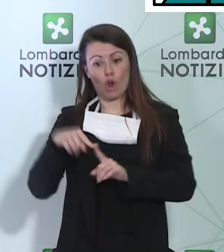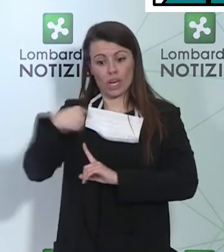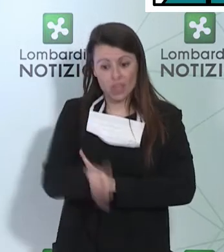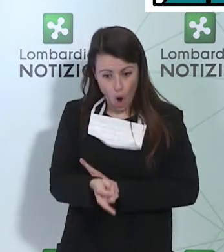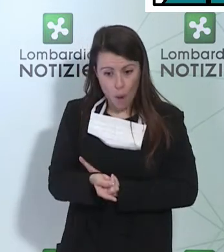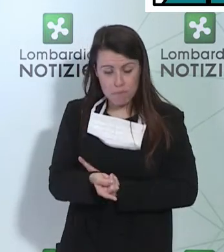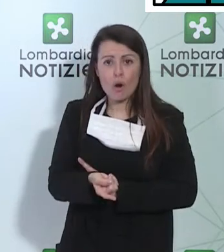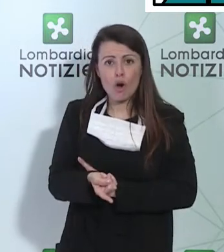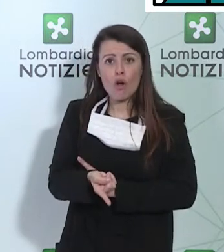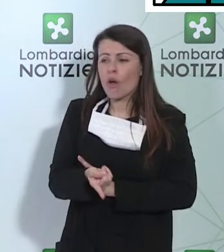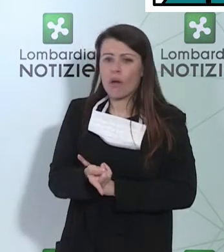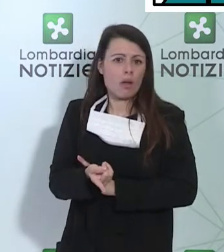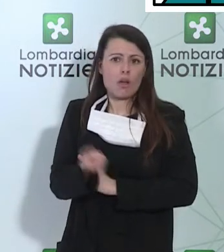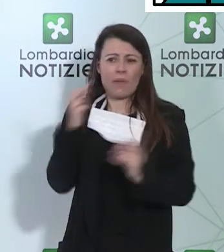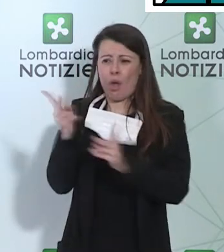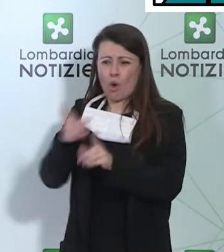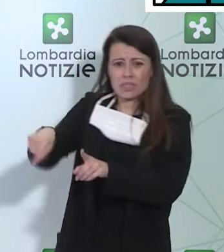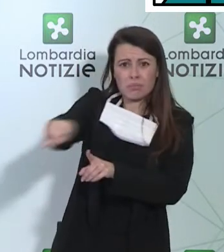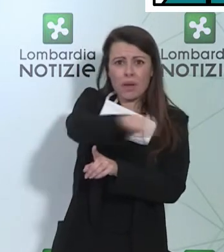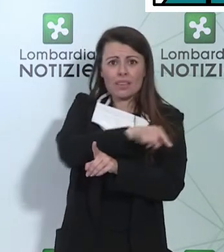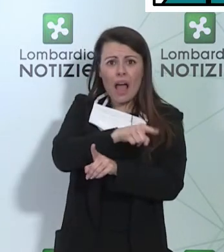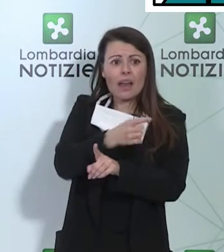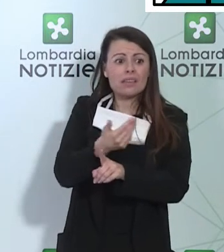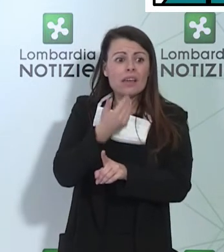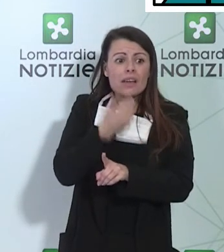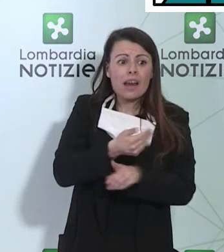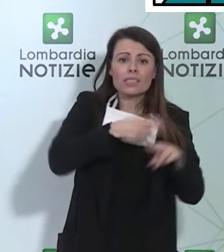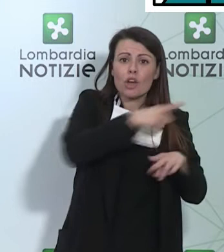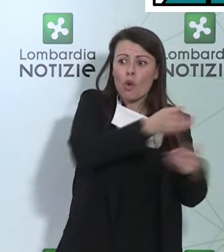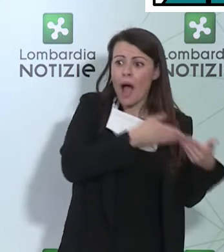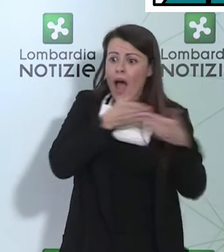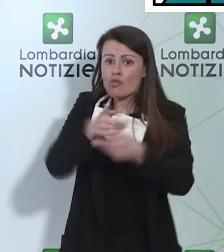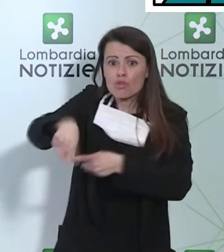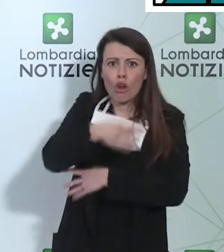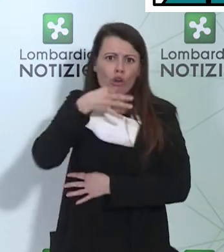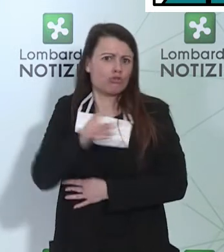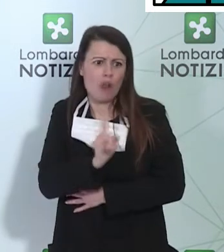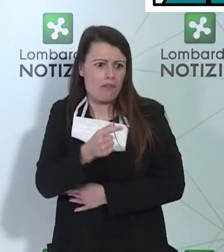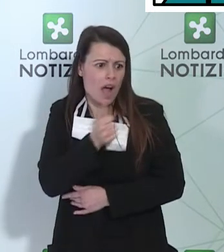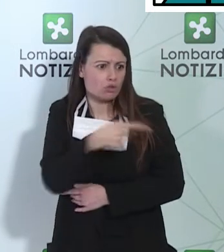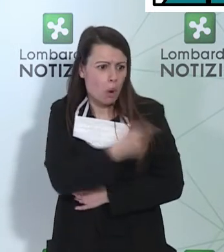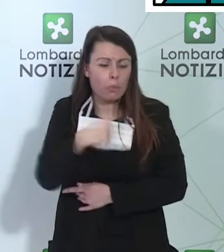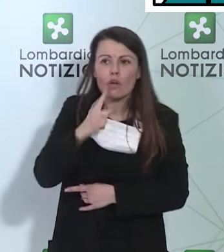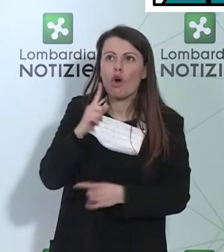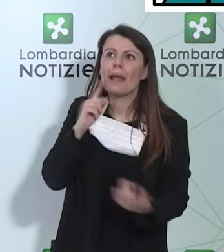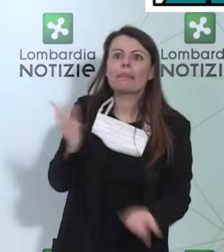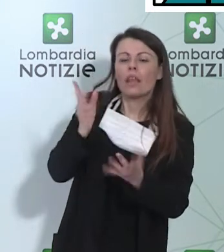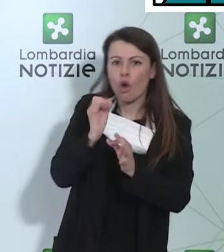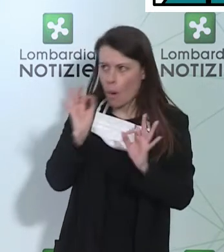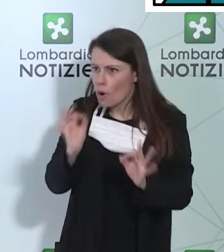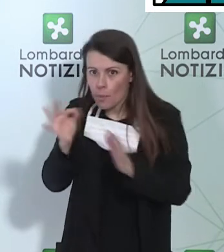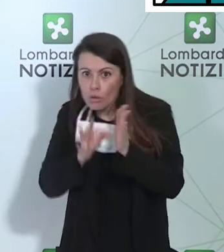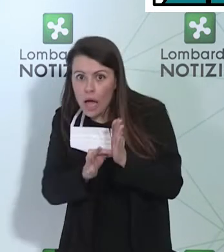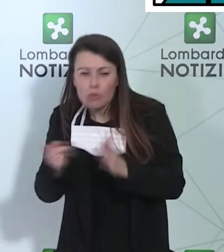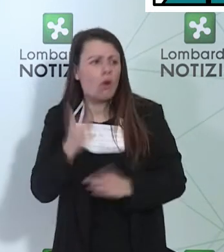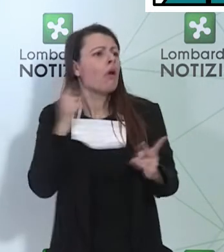'avrebbero fatta con i soli aiuti di Roma. È un iperbole per dire? un dato? No, non è un iperbole, la realtà,